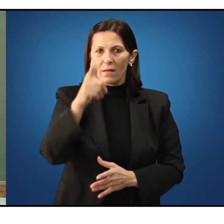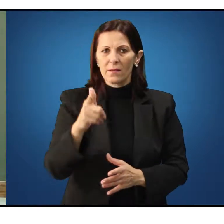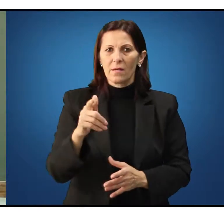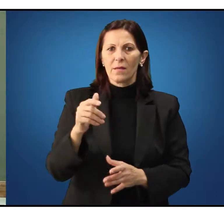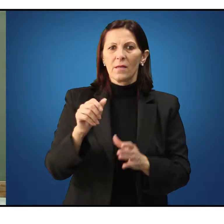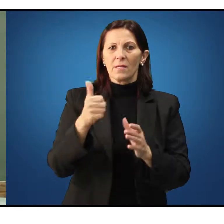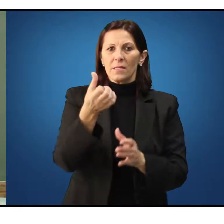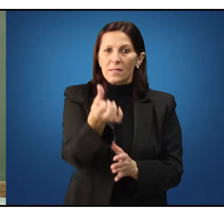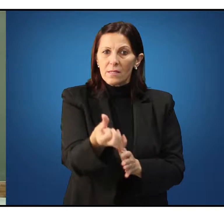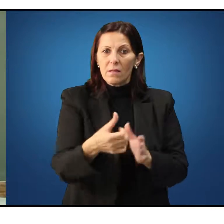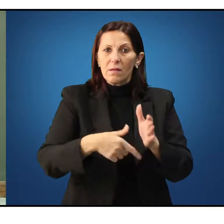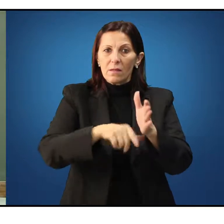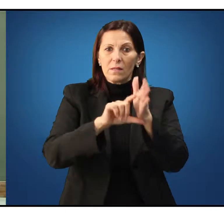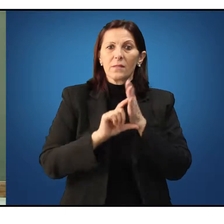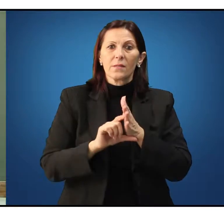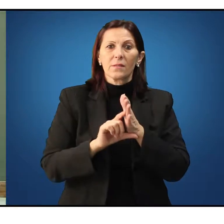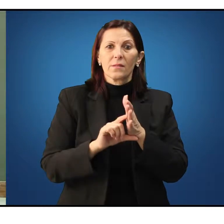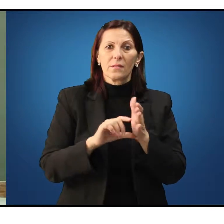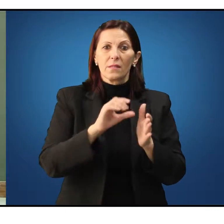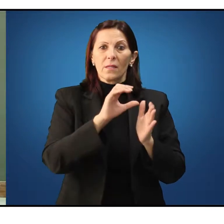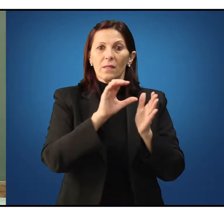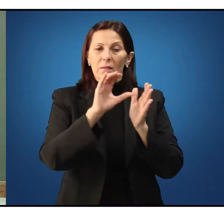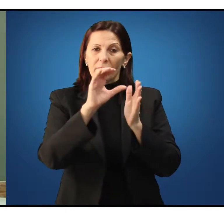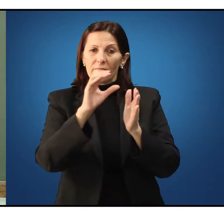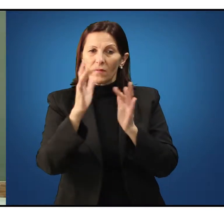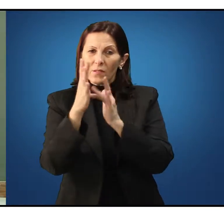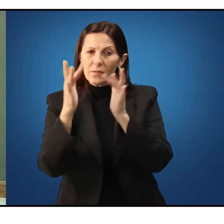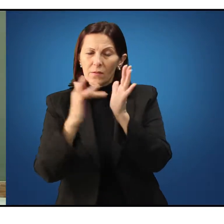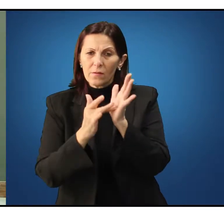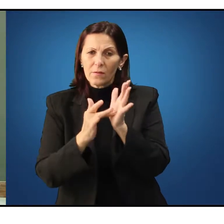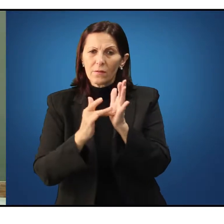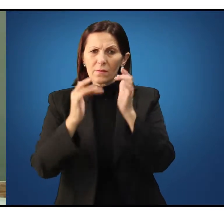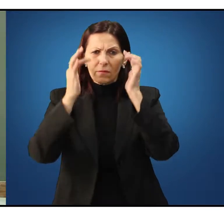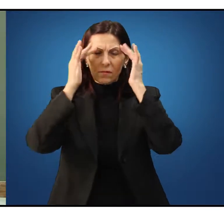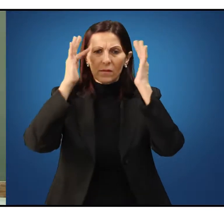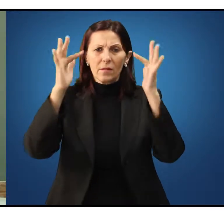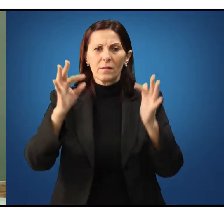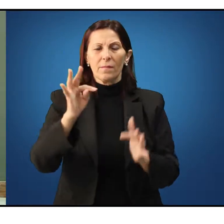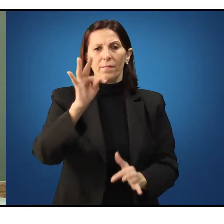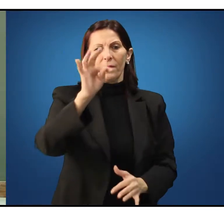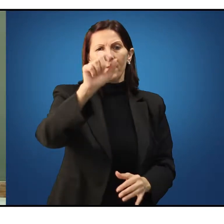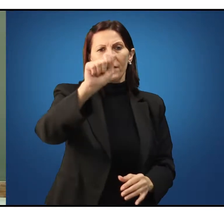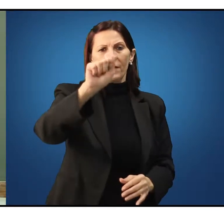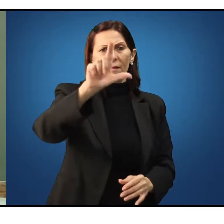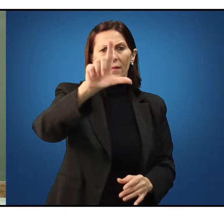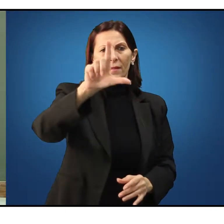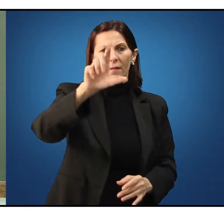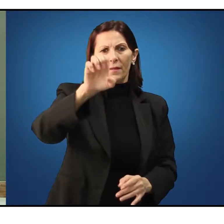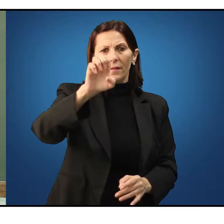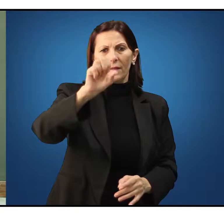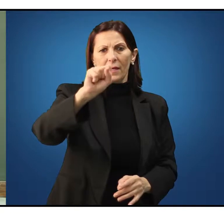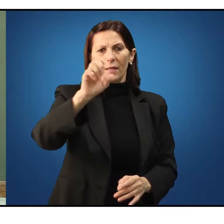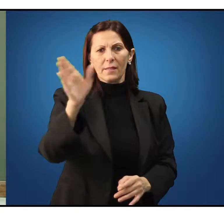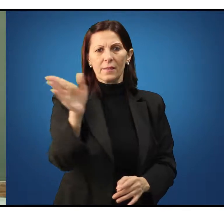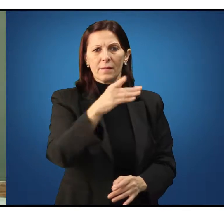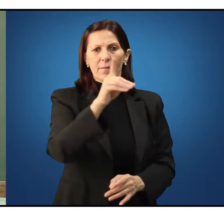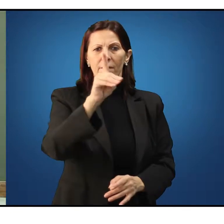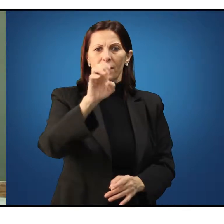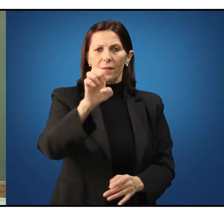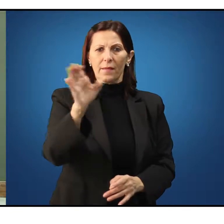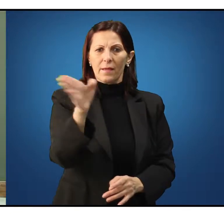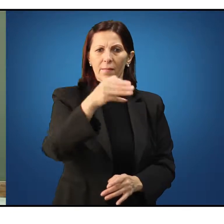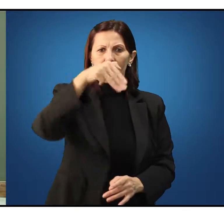considerado como um dos primeiros filósofos o filósofo Tales de Mileto. Feito este recorte,